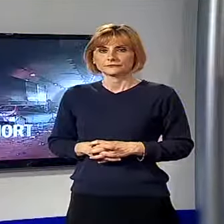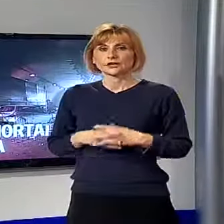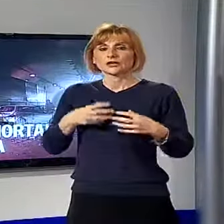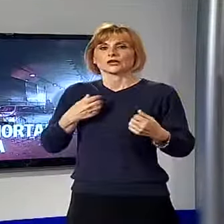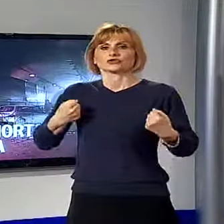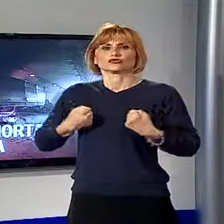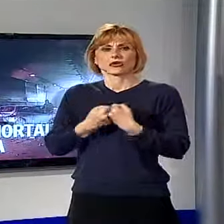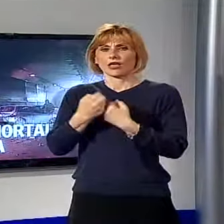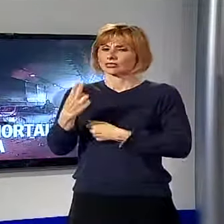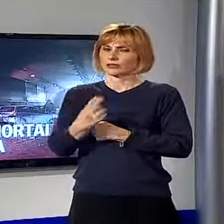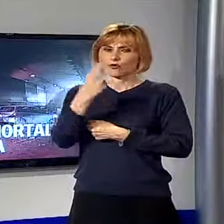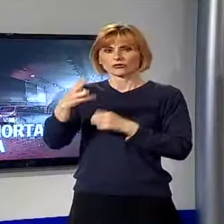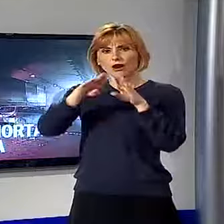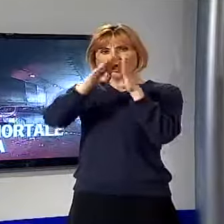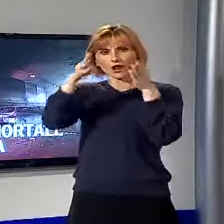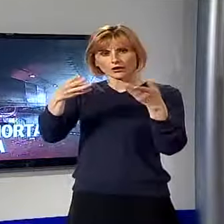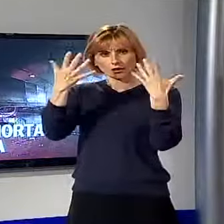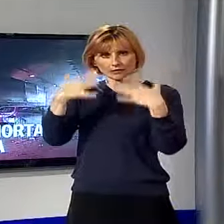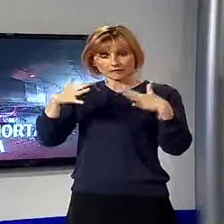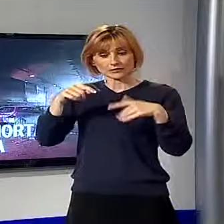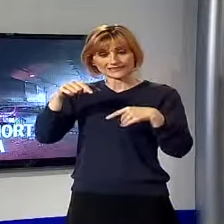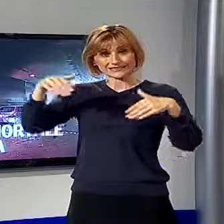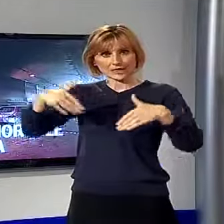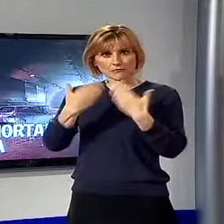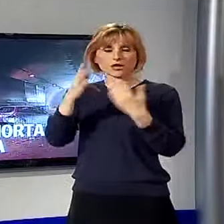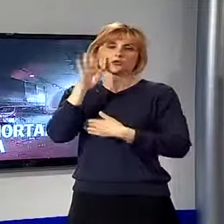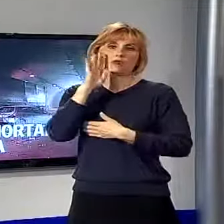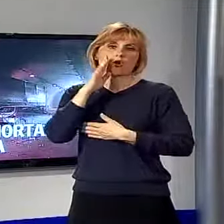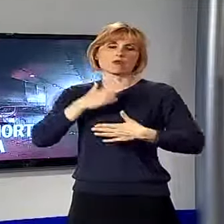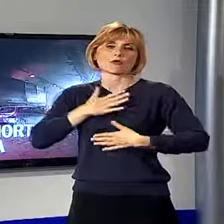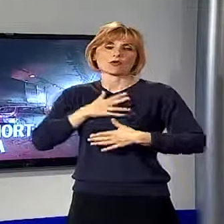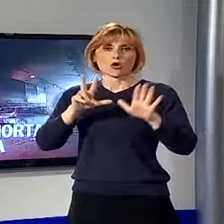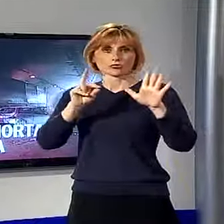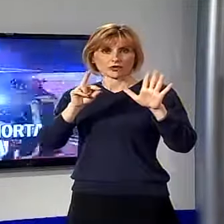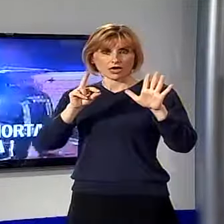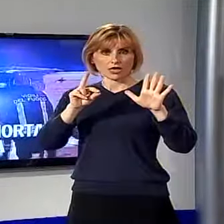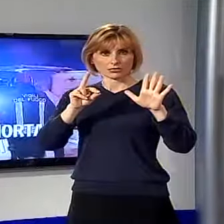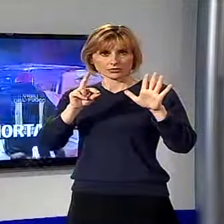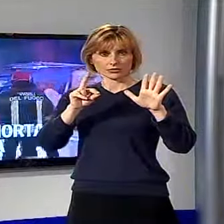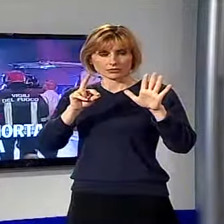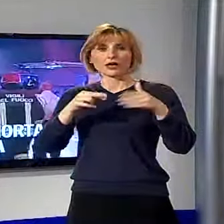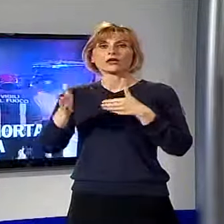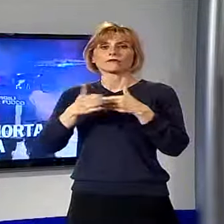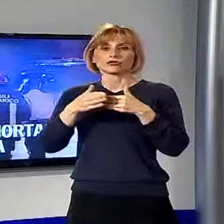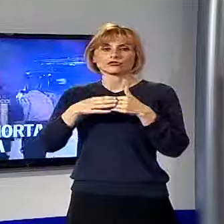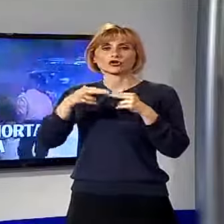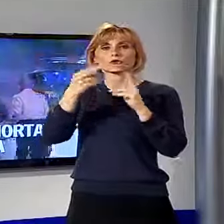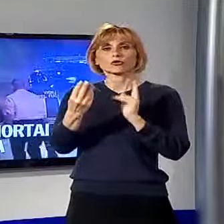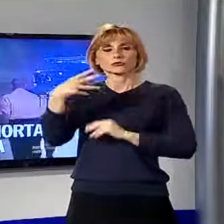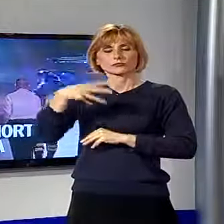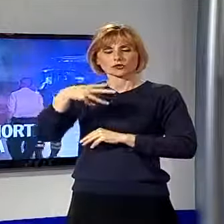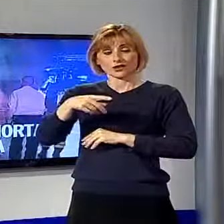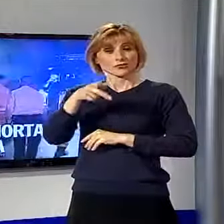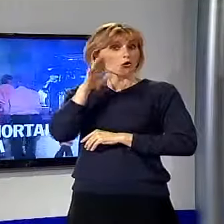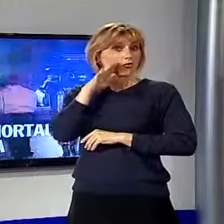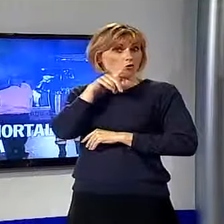Scontro mortale in galleria, un uomo di 80 anni ha perso la vita in un incidente avvenuto questa mattina sulla variante di Ponte Amoriano, con la sua